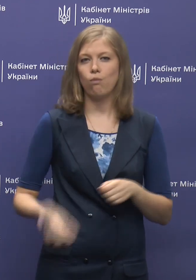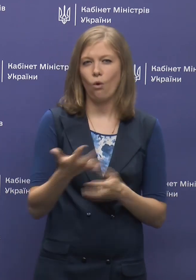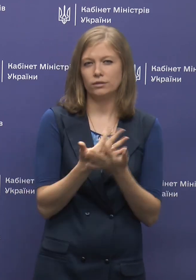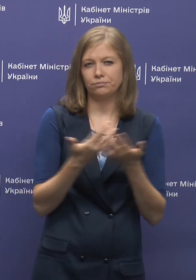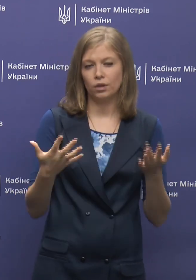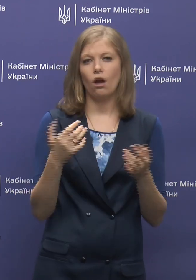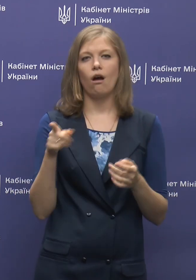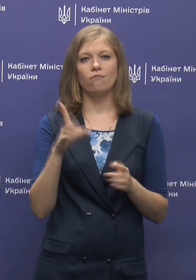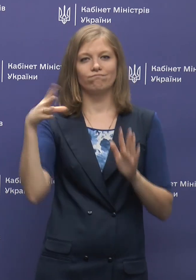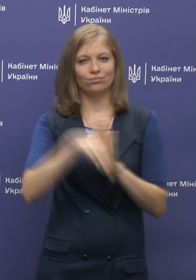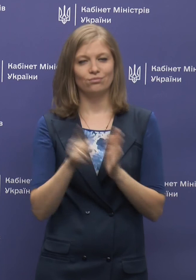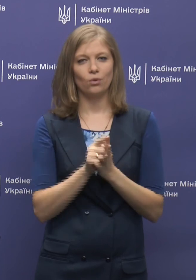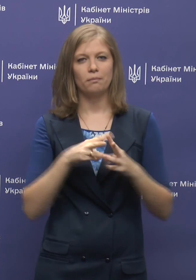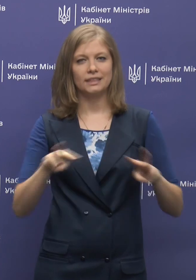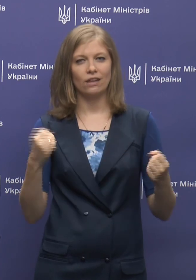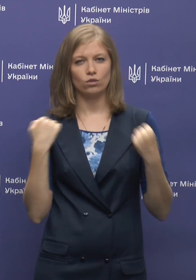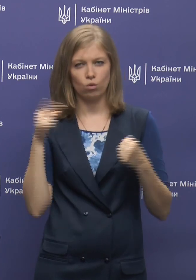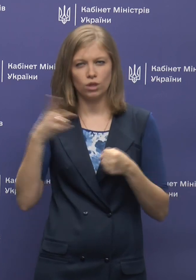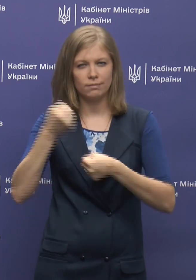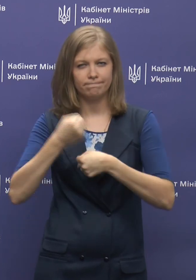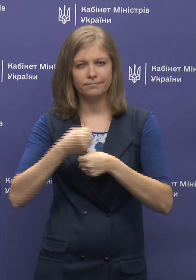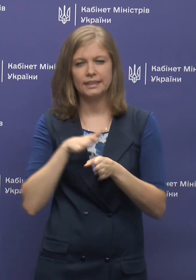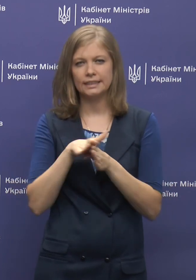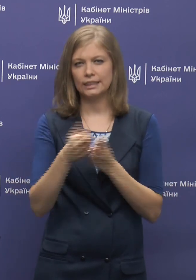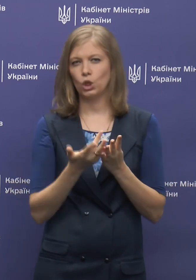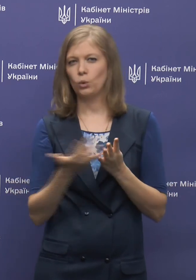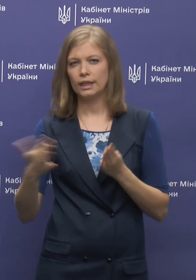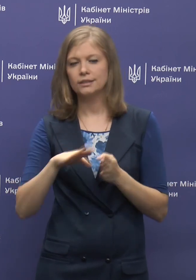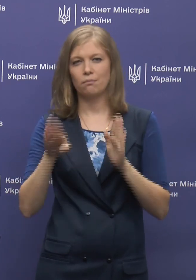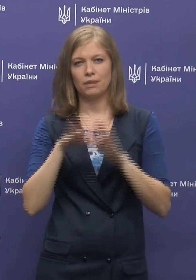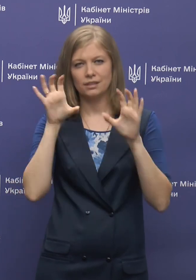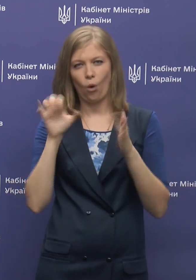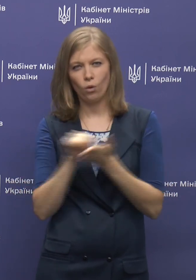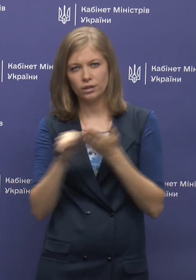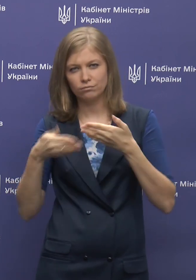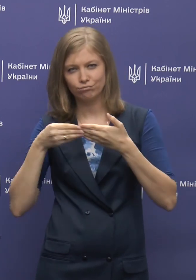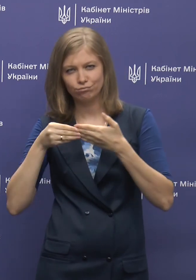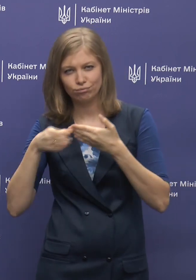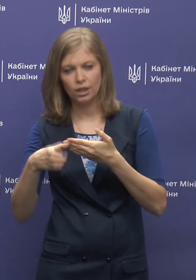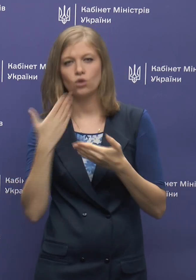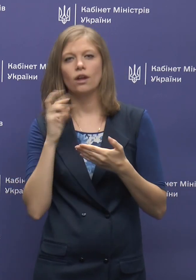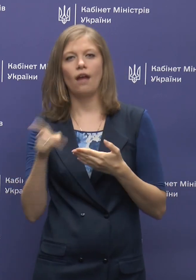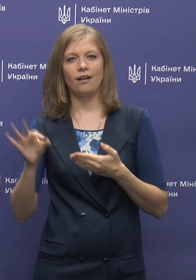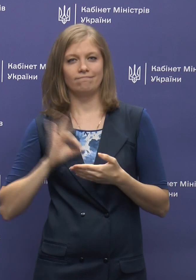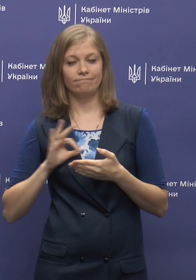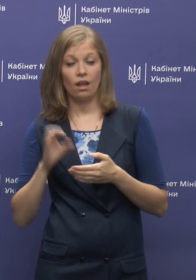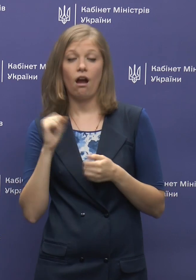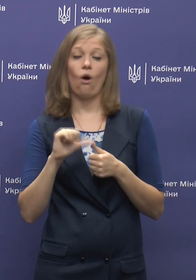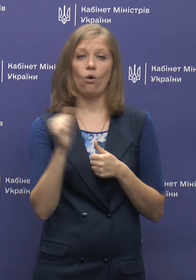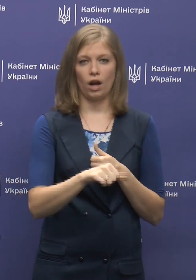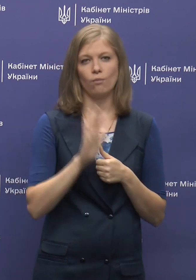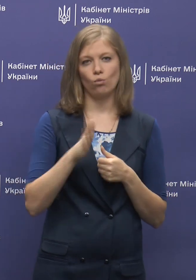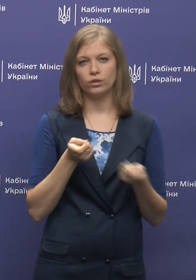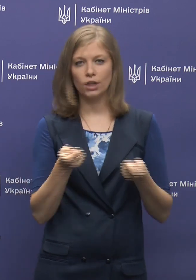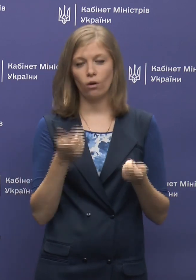тобто Міністерство молоді спорту має розробити цілу низку підзаконних актів щодо їхнього функціонування, а також окремо буде